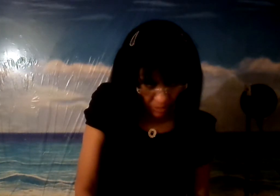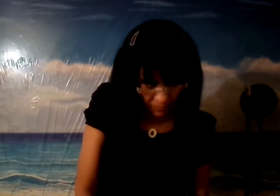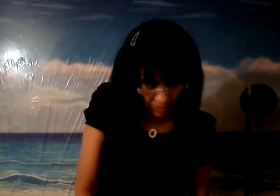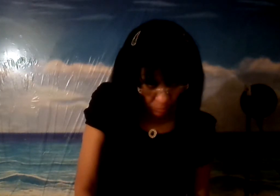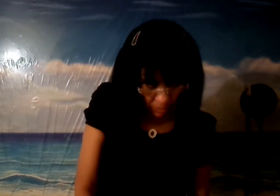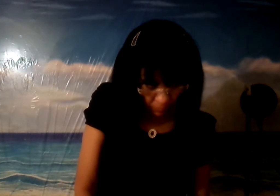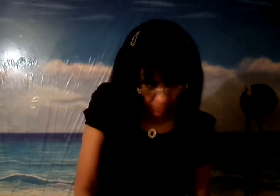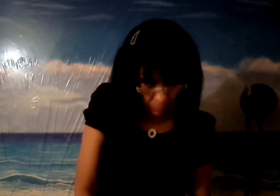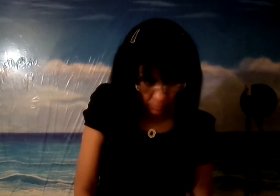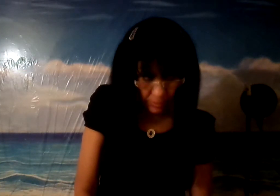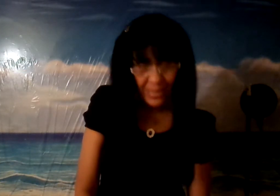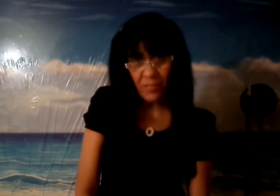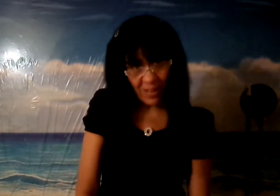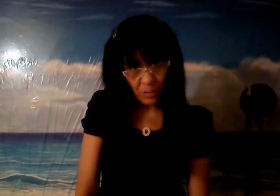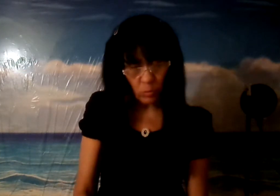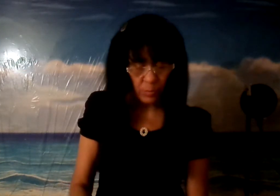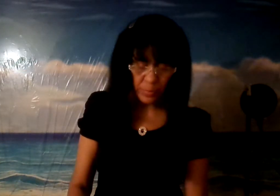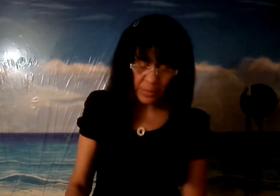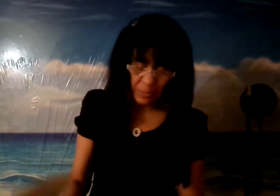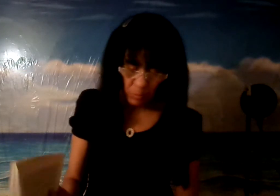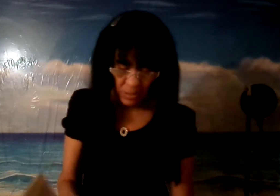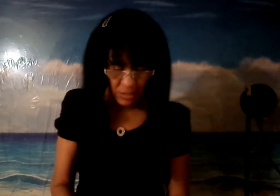infierno del fuego ¿qué es fatuo? mira te voy a decir